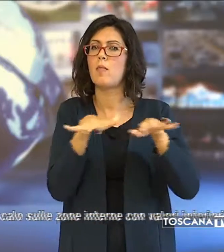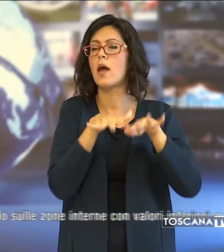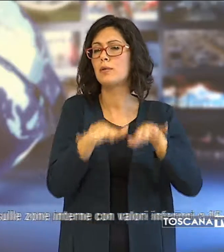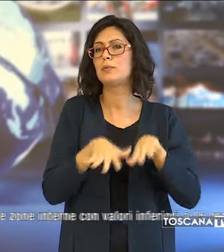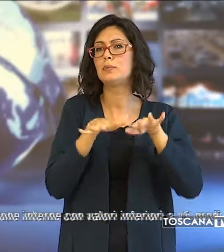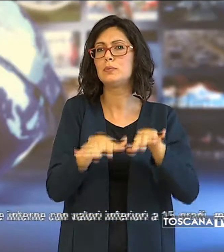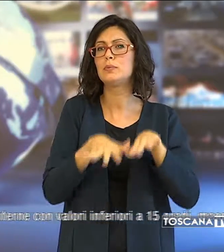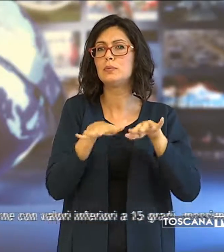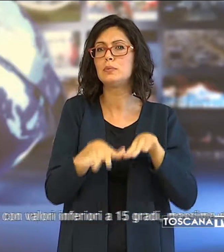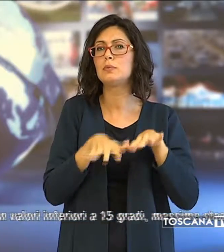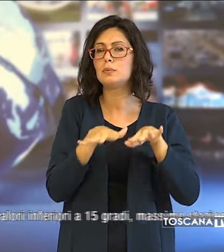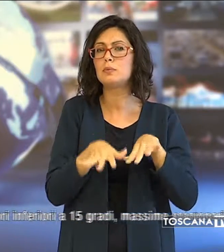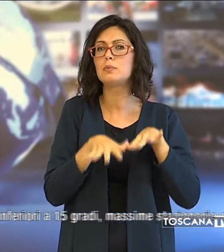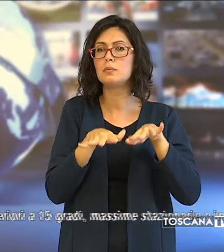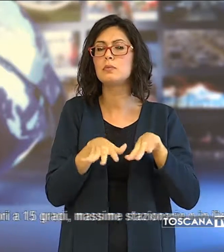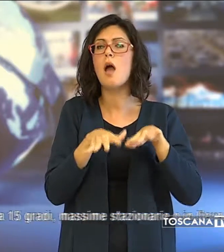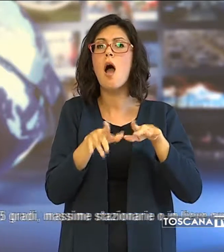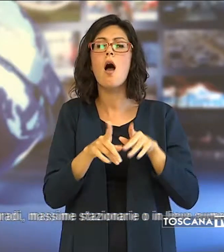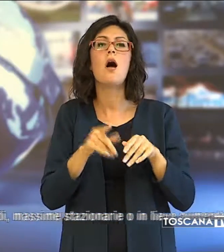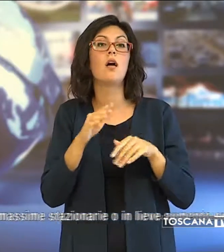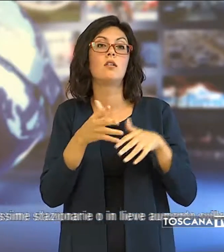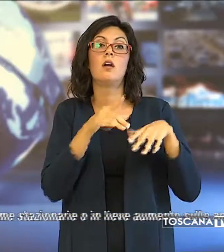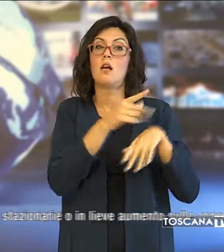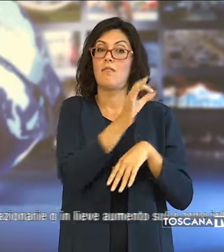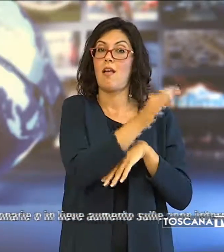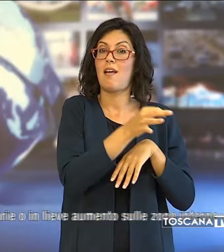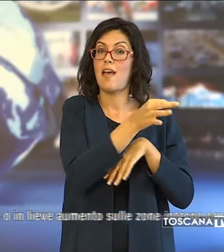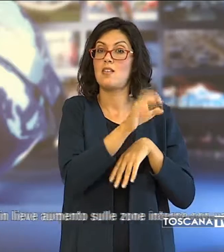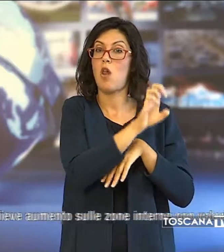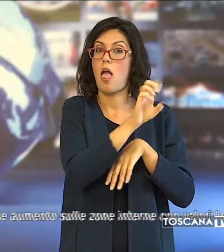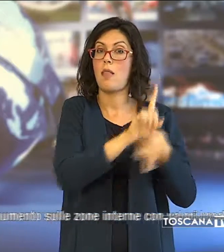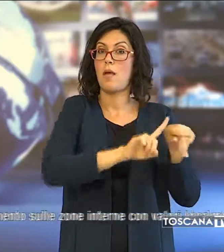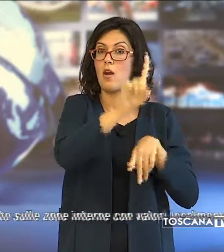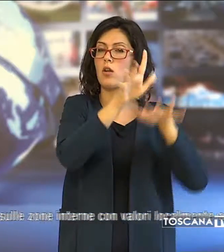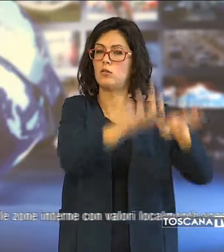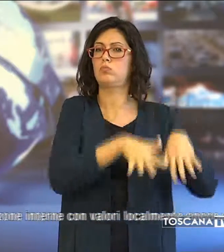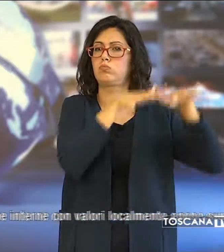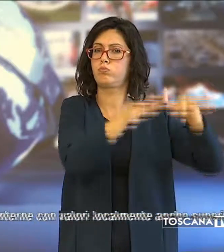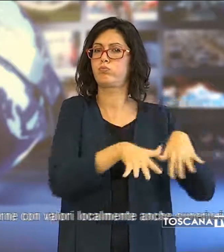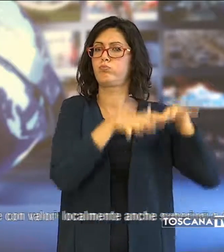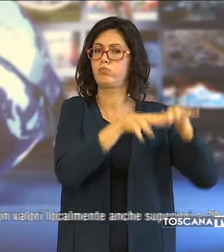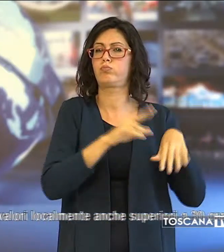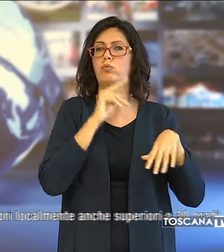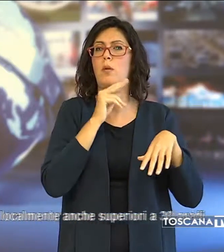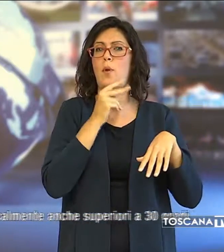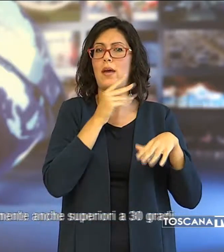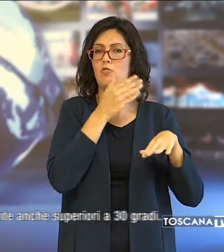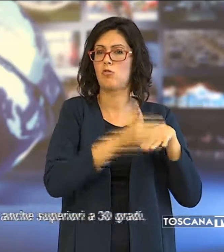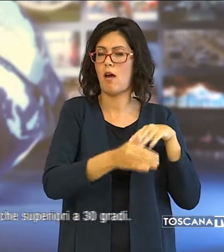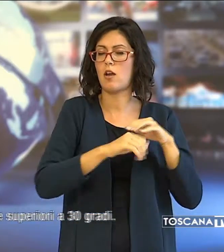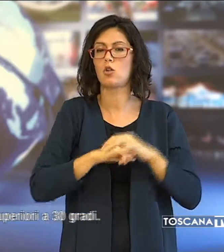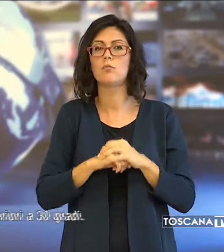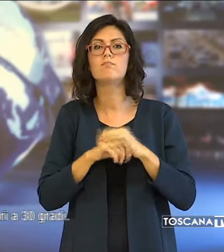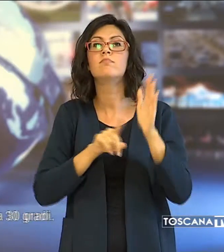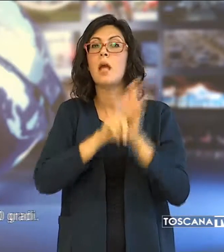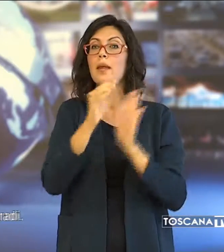mossi, tendenza all'aumento a nord dell'Elba dal tardo pomeriggio, temperature minime